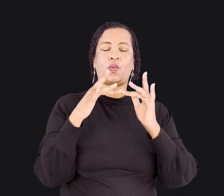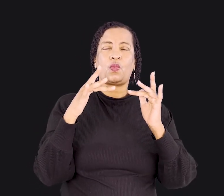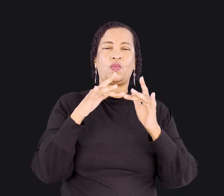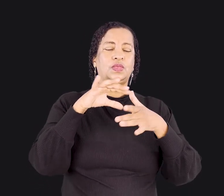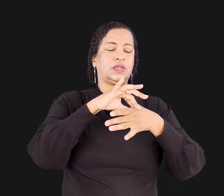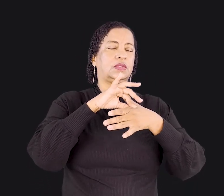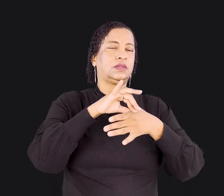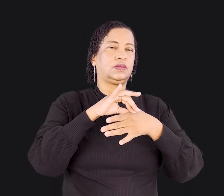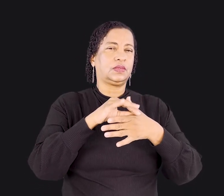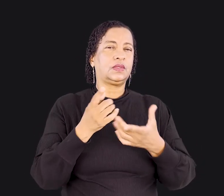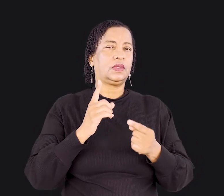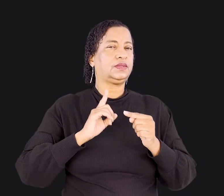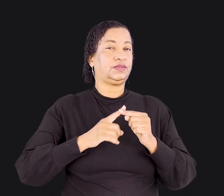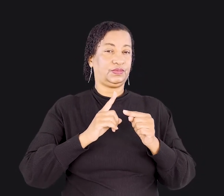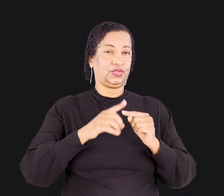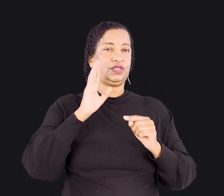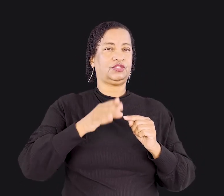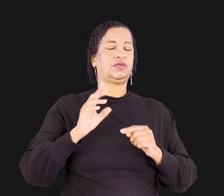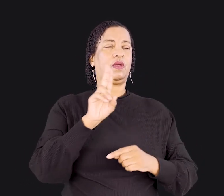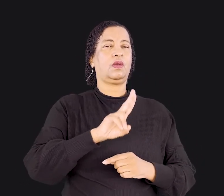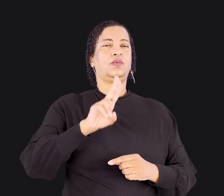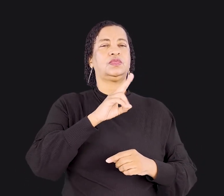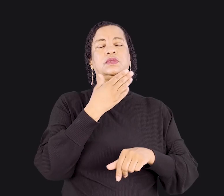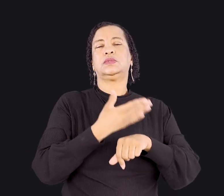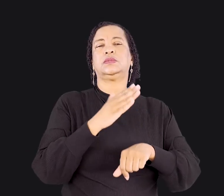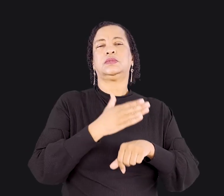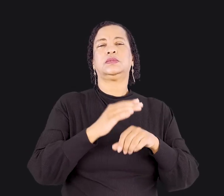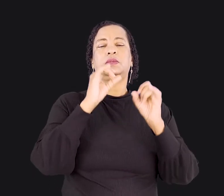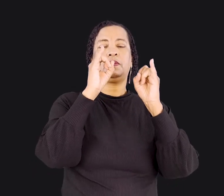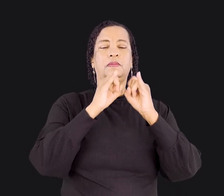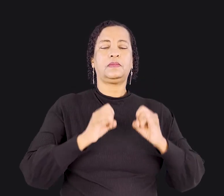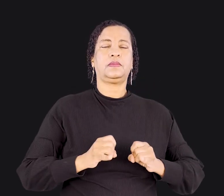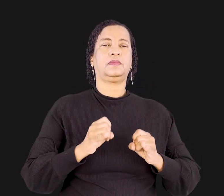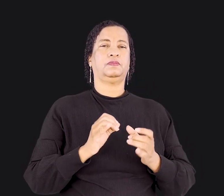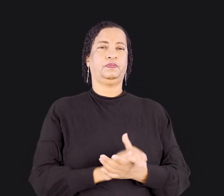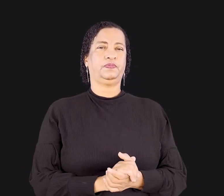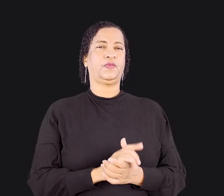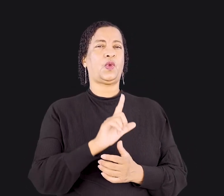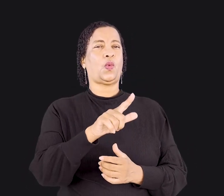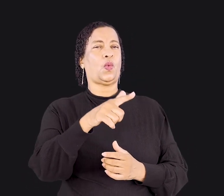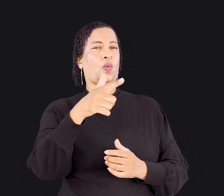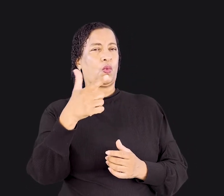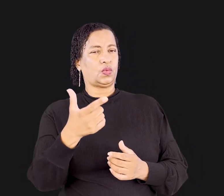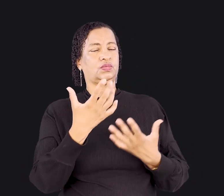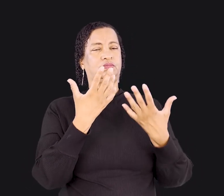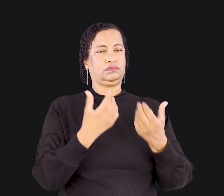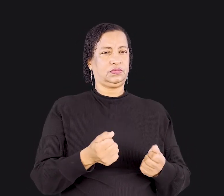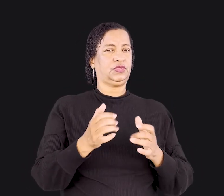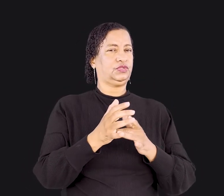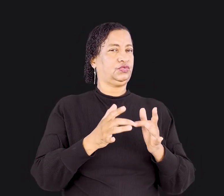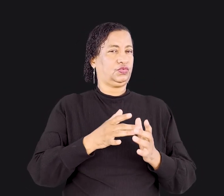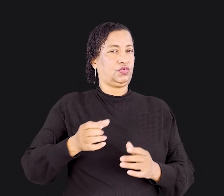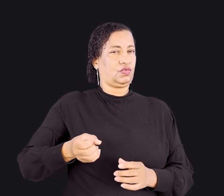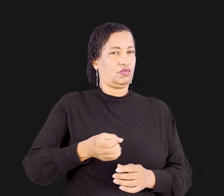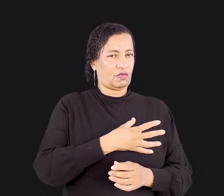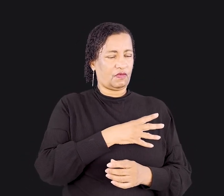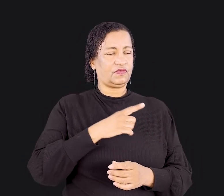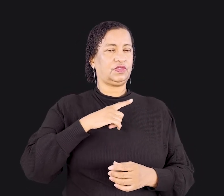com aquela carne porque ela tinha sido usada nas práticas idólatras. Outros recém-convertidos, muitos deles com alto nível